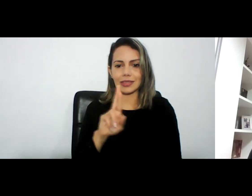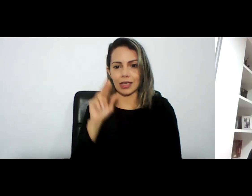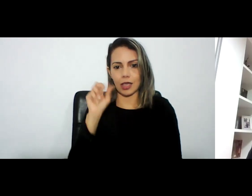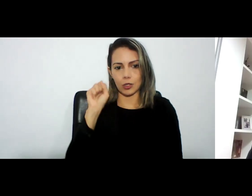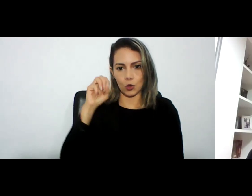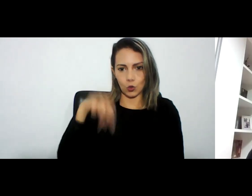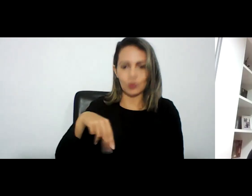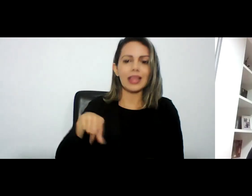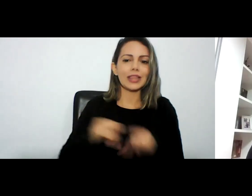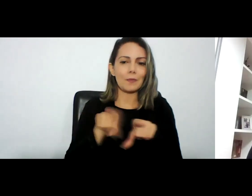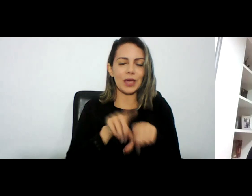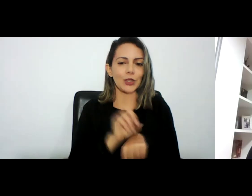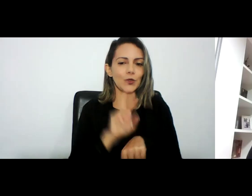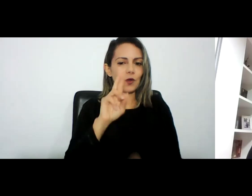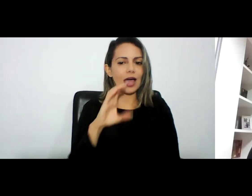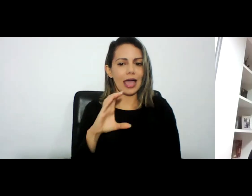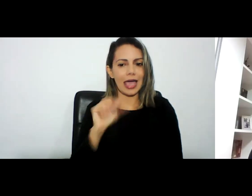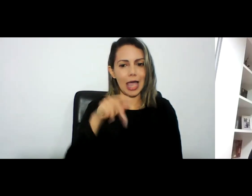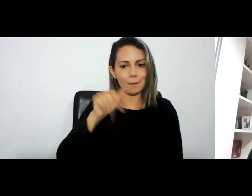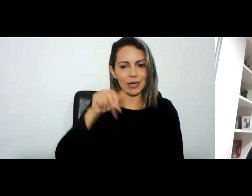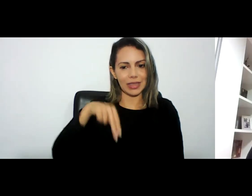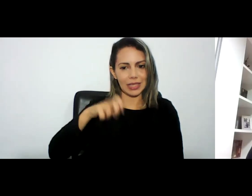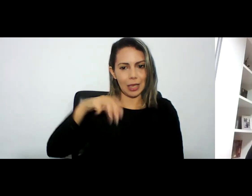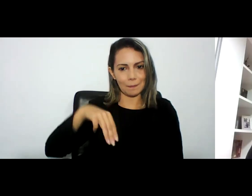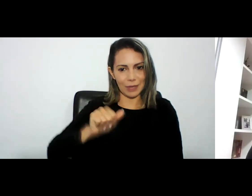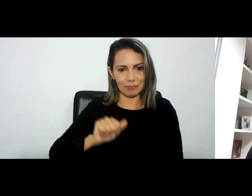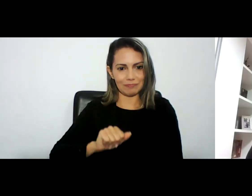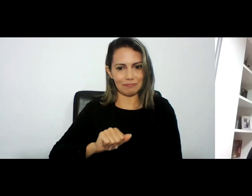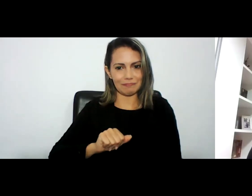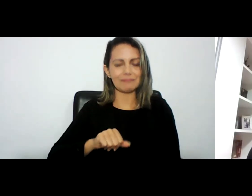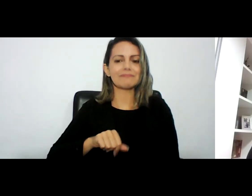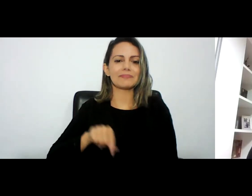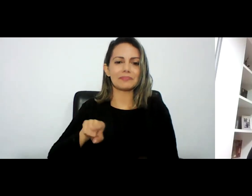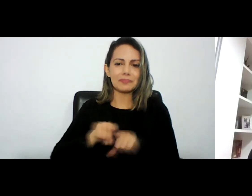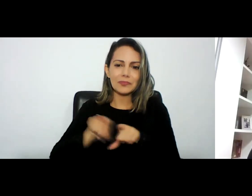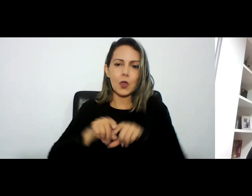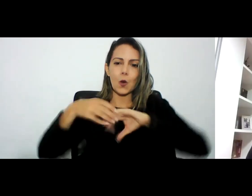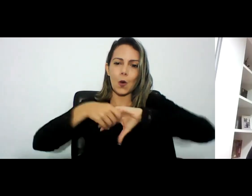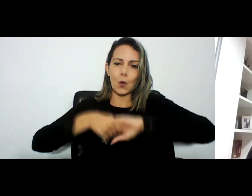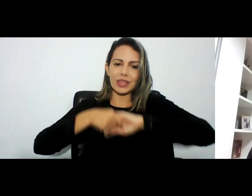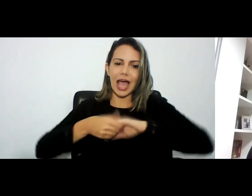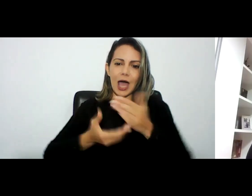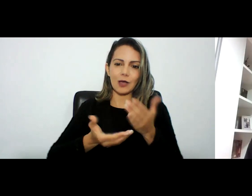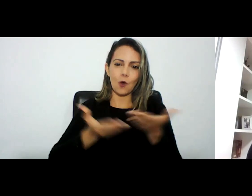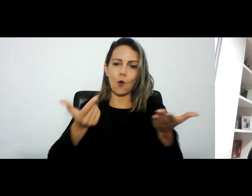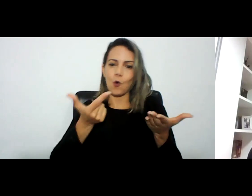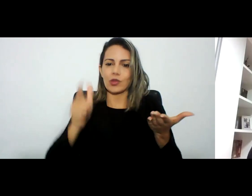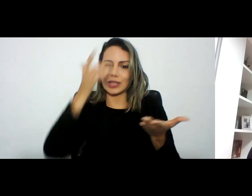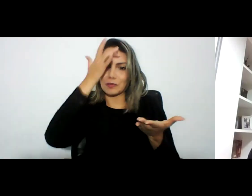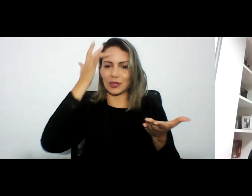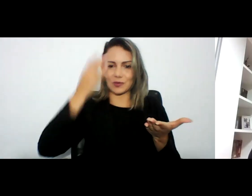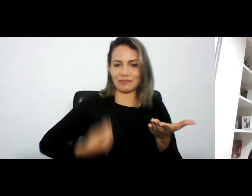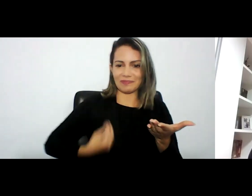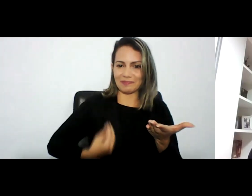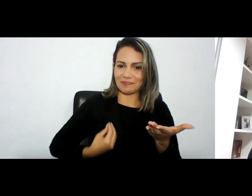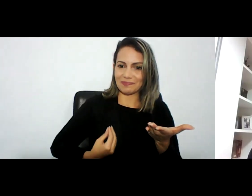estender esse prazer essa saudação aos demais participantes o nosso querido homenageado